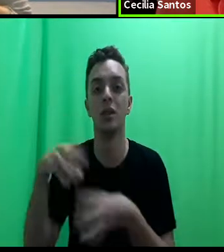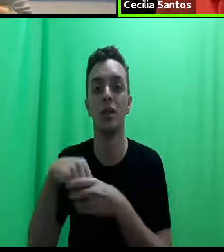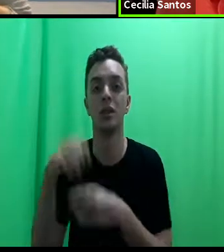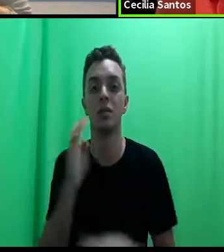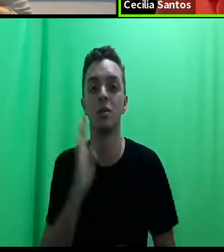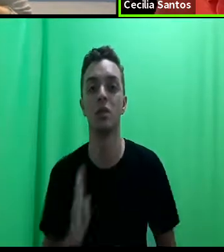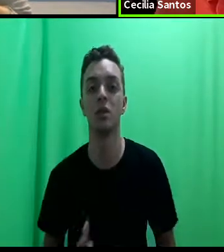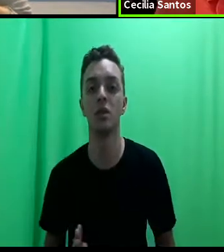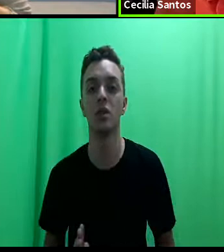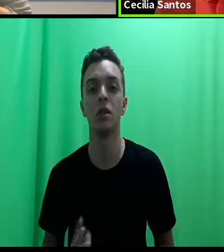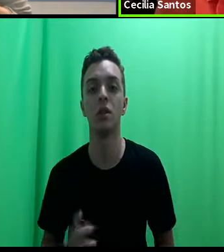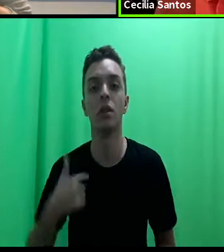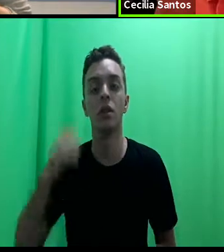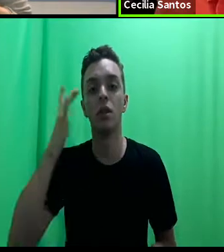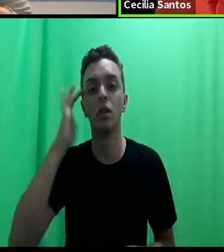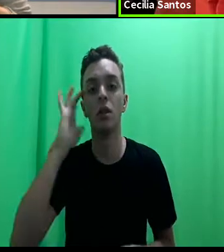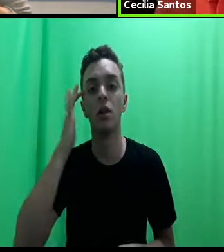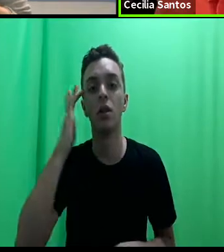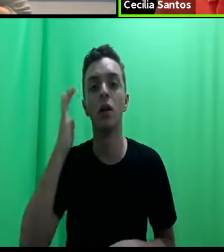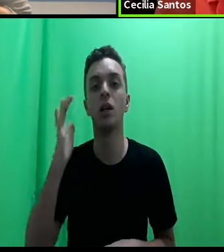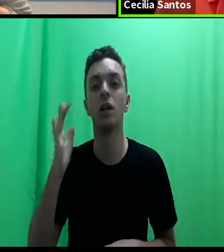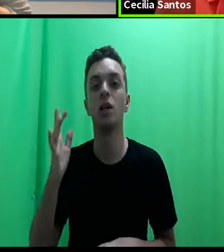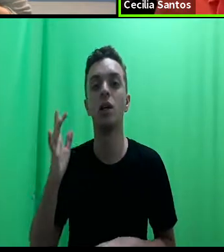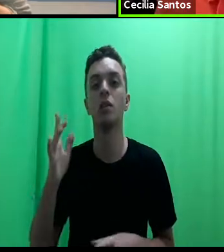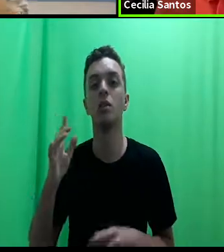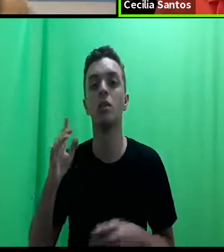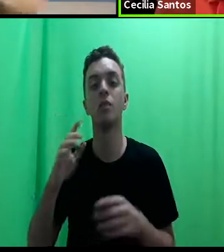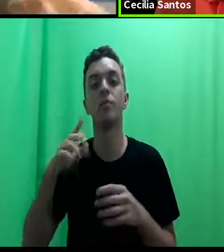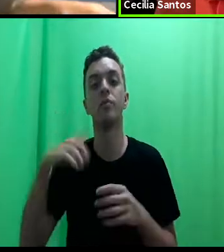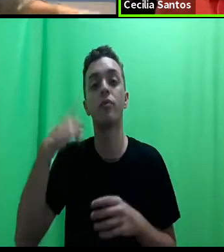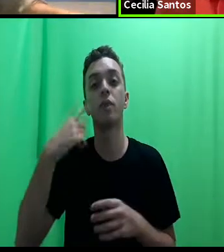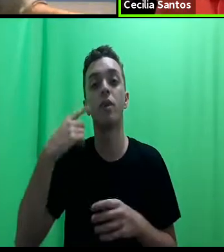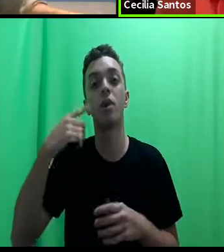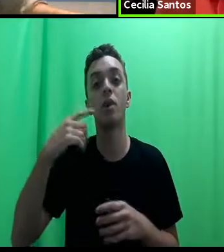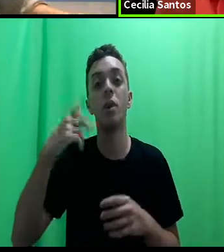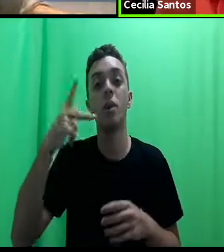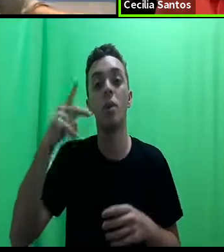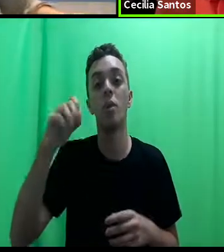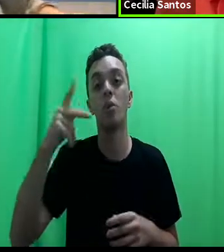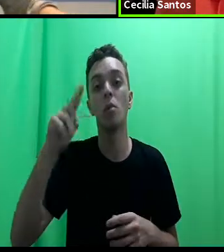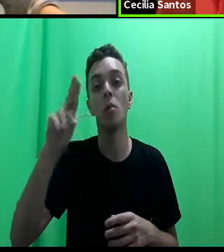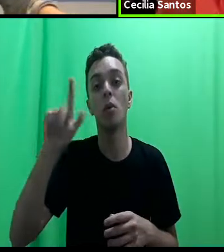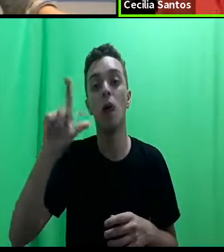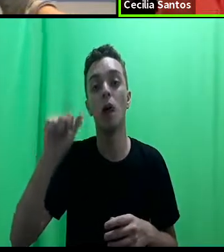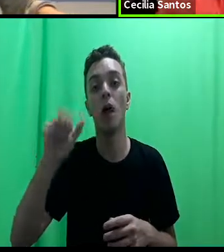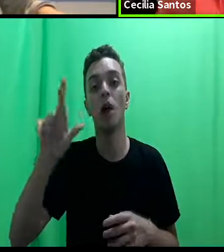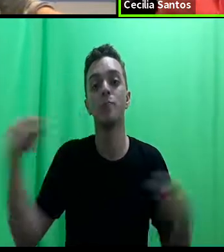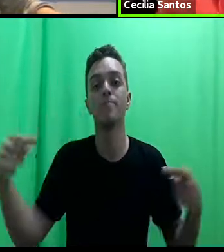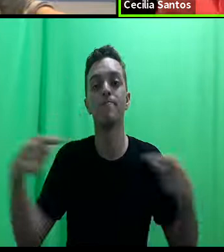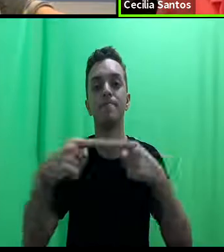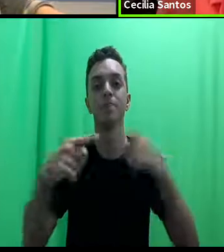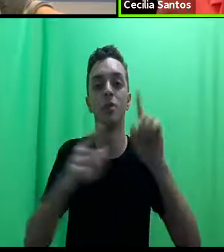acho que a advocacia popular está muito ligada ao direito achado na rua também.